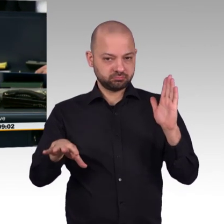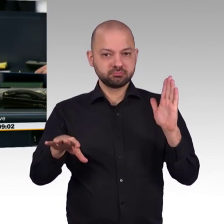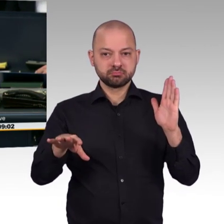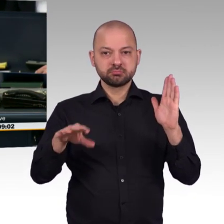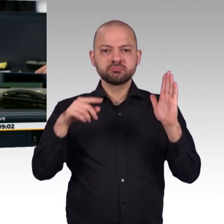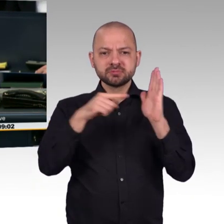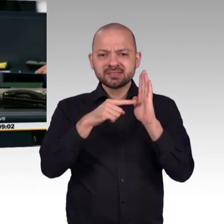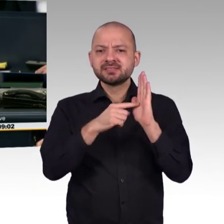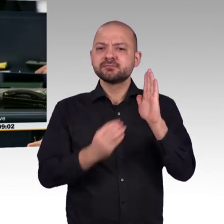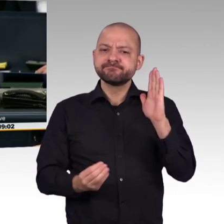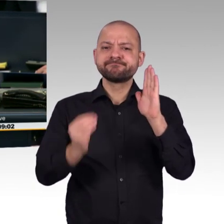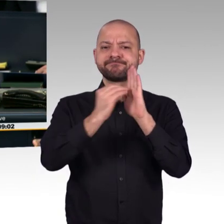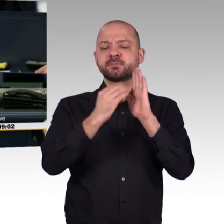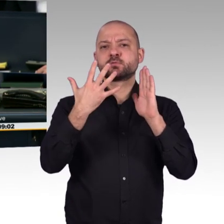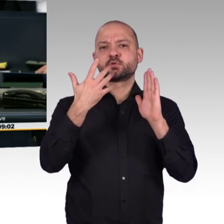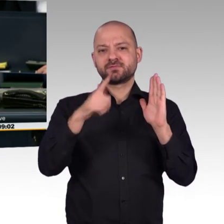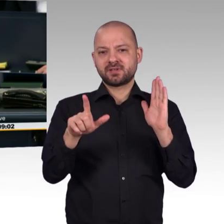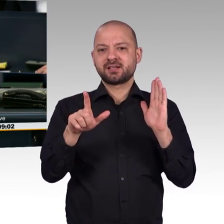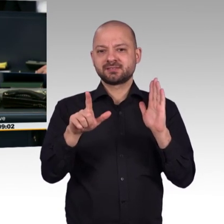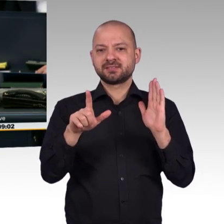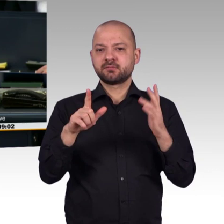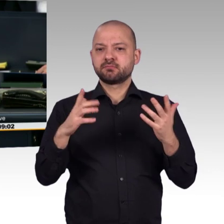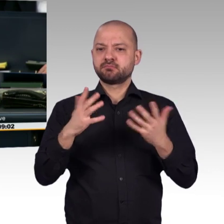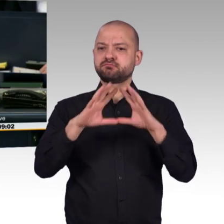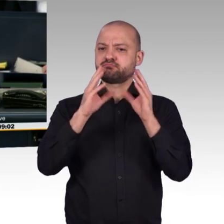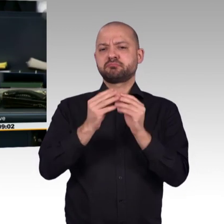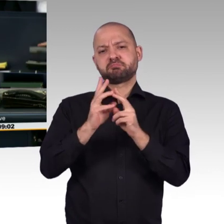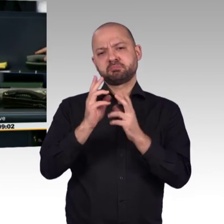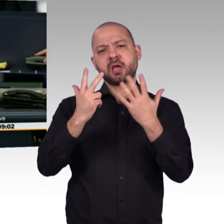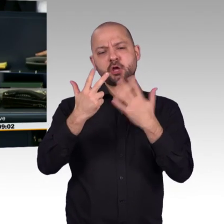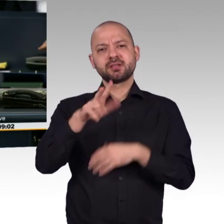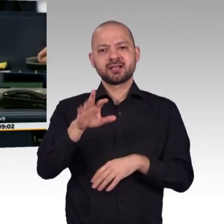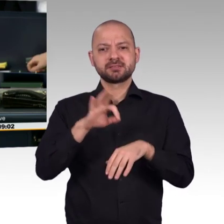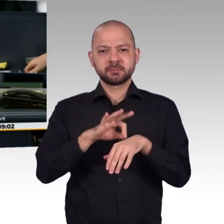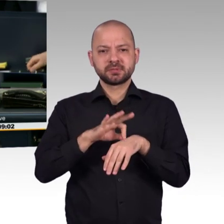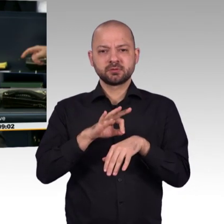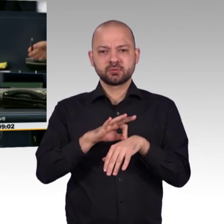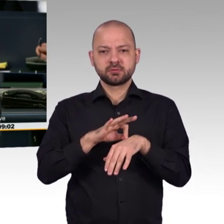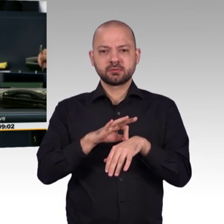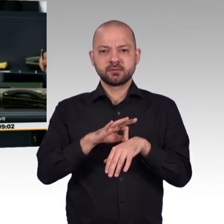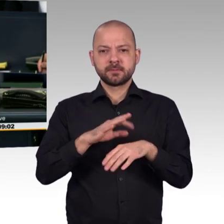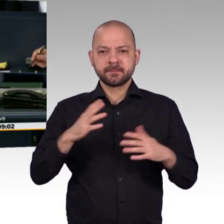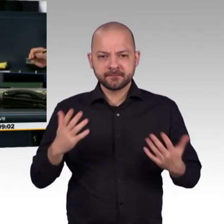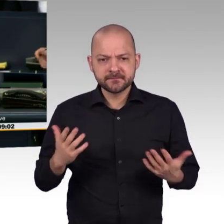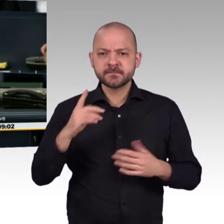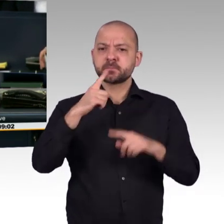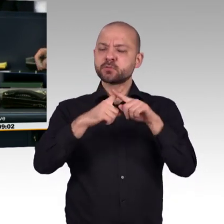Schließlich mache ich noch auf eine nachträgliche Ausschussüberweisung im Anhang zur Zusatzpunkteliste aufmerksam. Sind Sie mit all dem